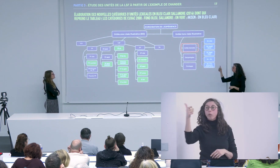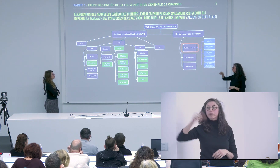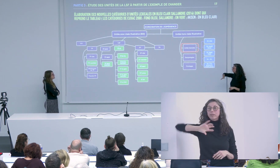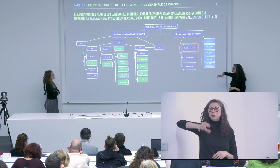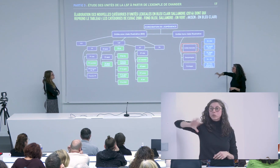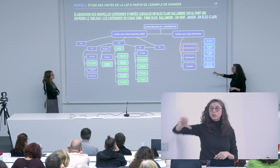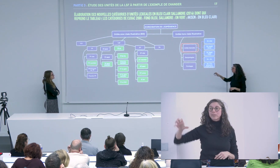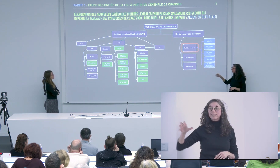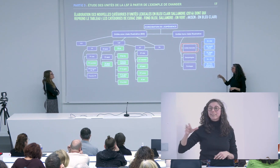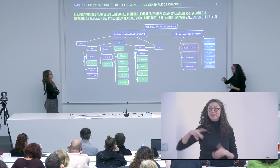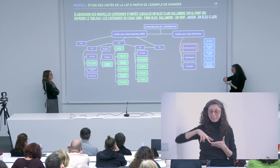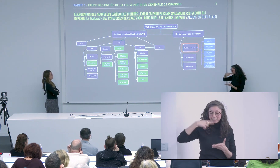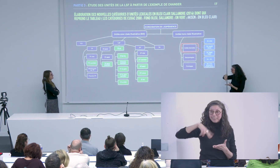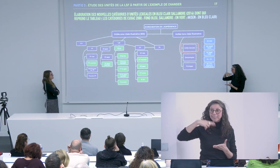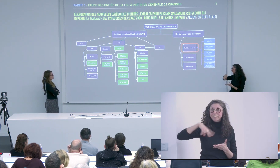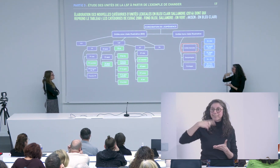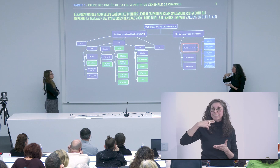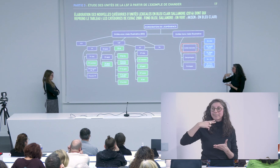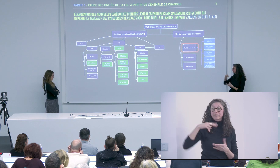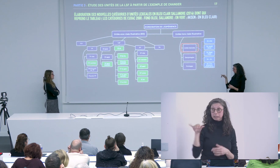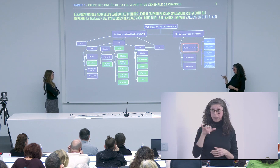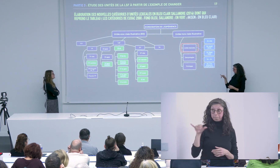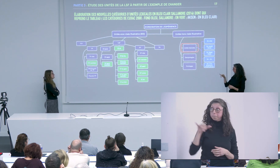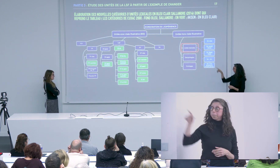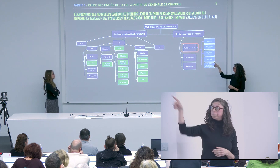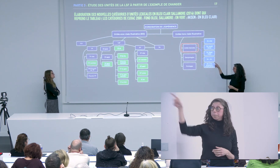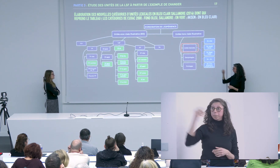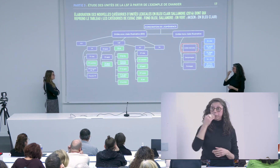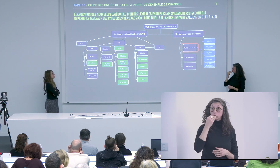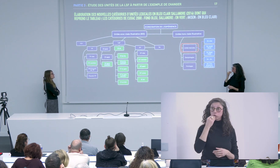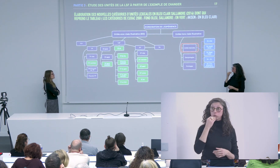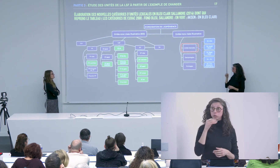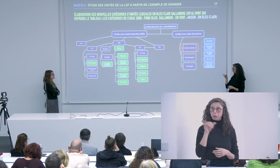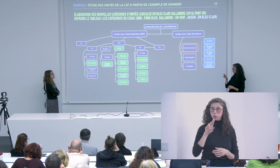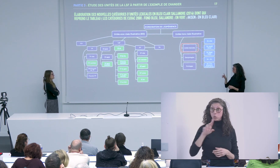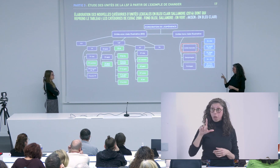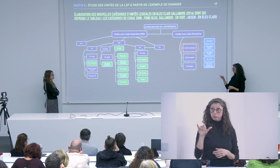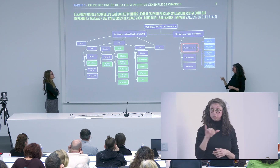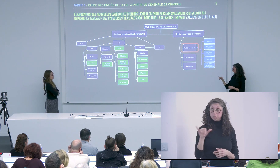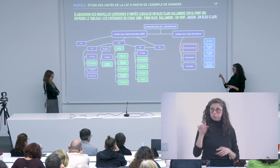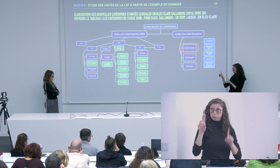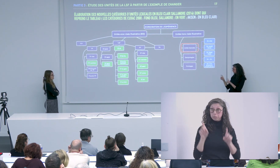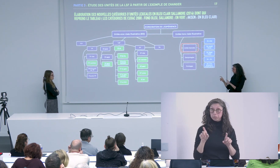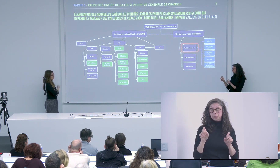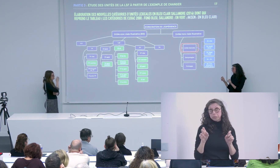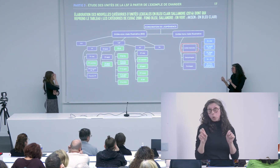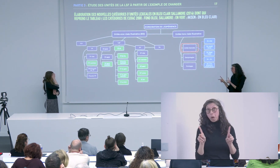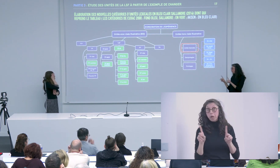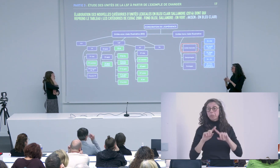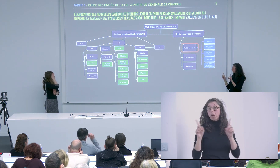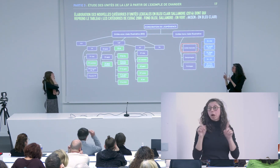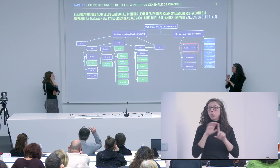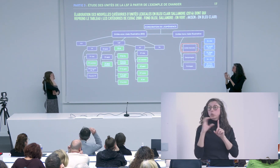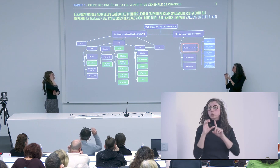manger, par exemple. Et après, il y a des variations comme manger, celui-là, si on mange avec des baguettes. Mais est-ce que ce sont les